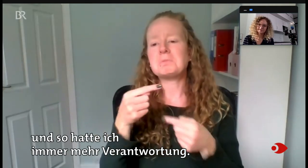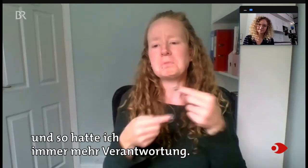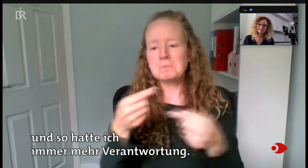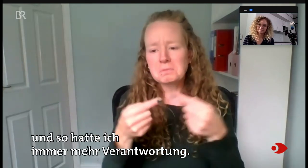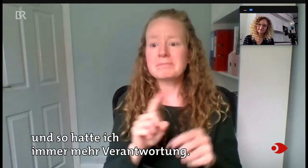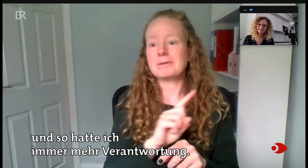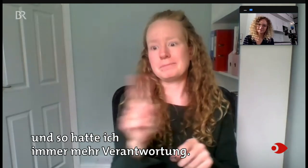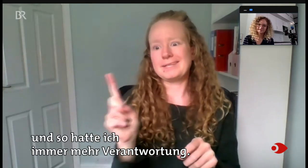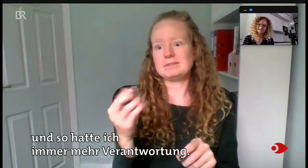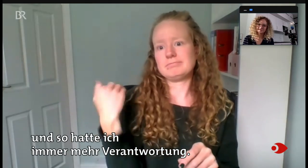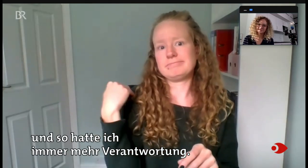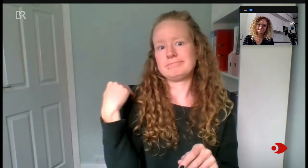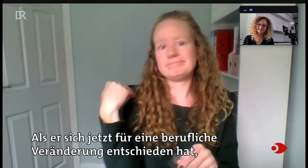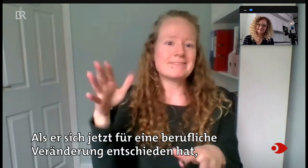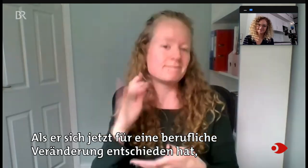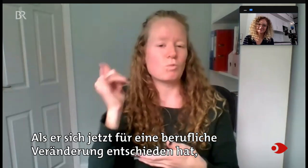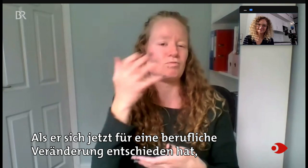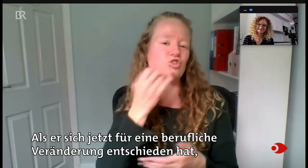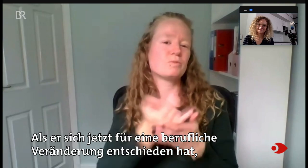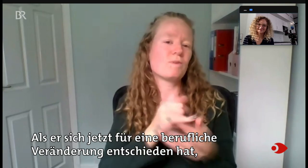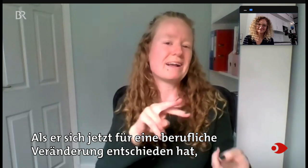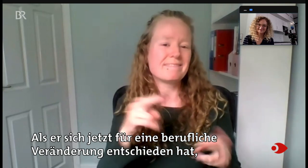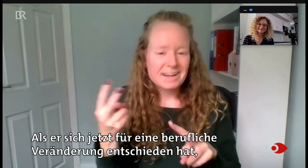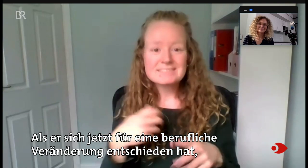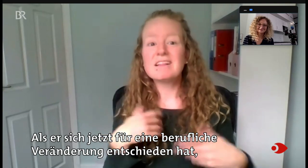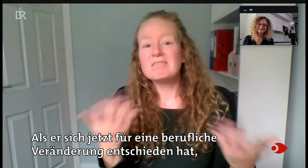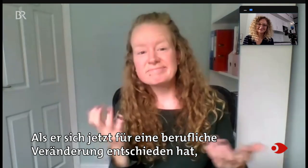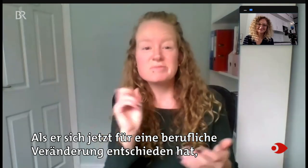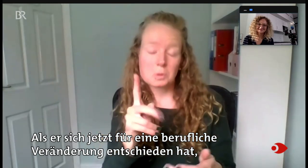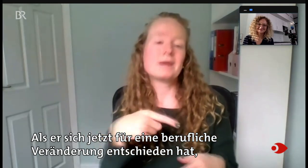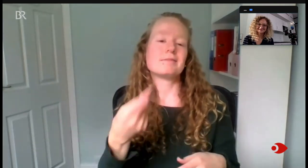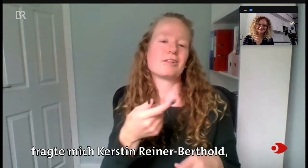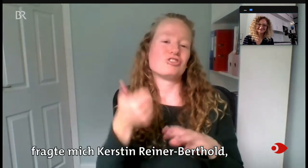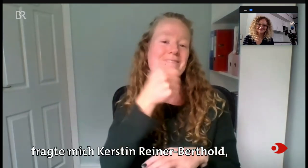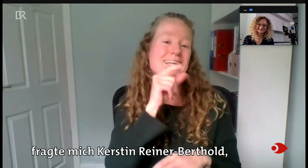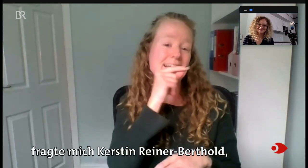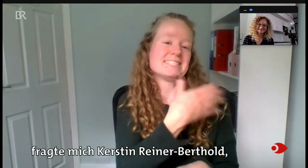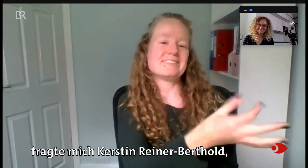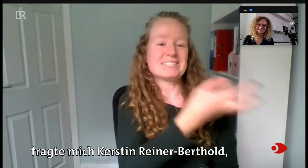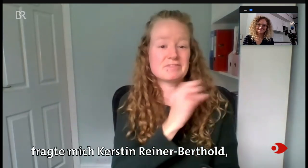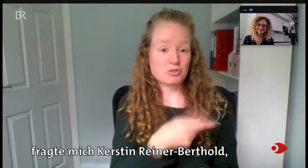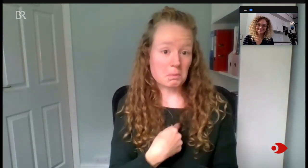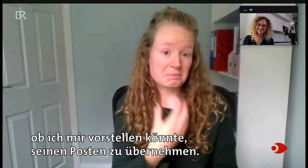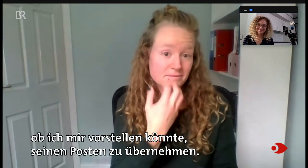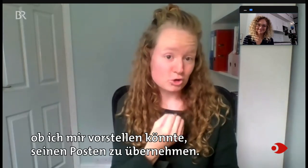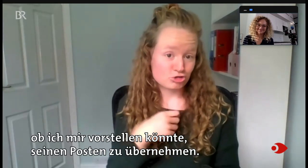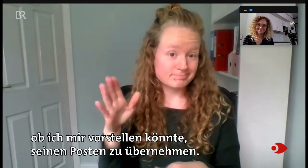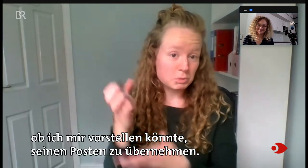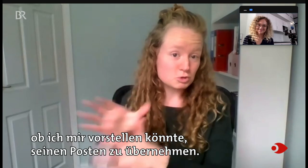ich immer mehr Verantwortung. Als er sich jetzt für eine berufliche Veränderung entschieden hat, fragte mich Kerstin Rainer-Berthold, ob ich mir vorstellen könnte,